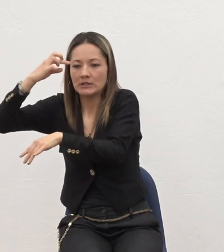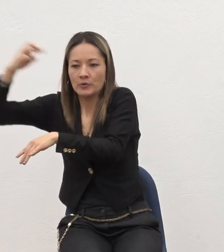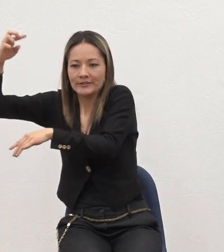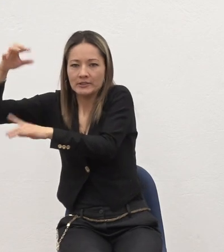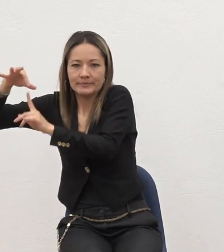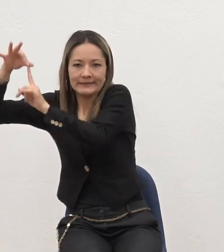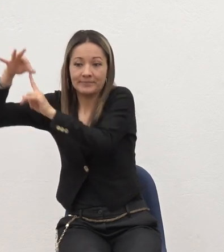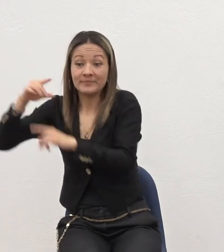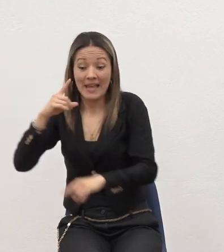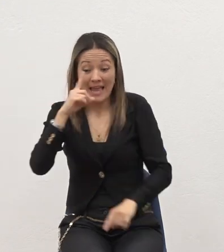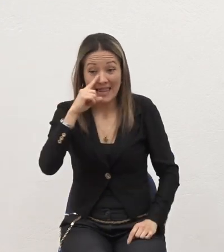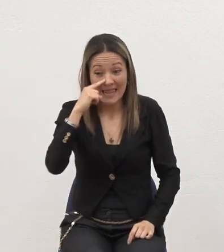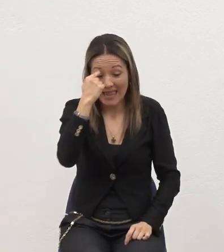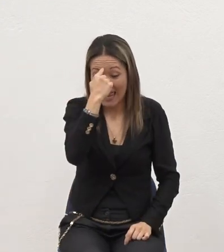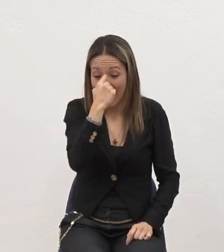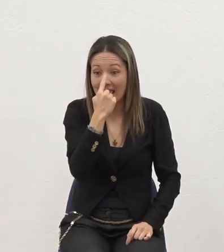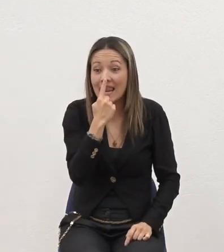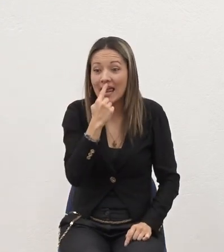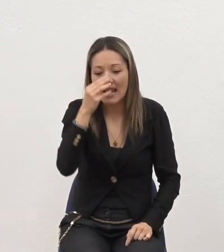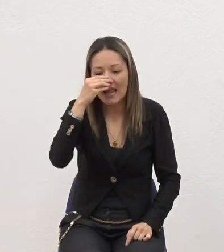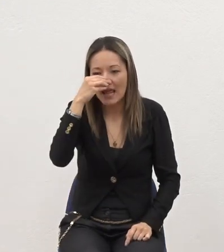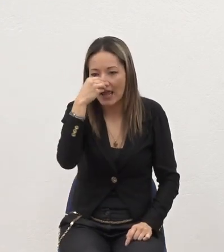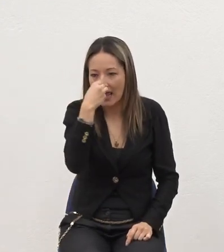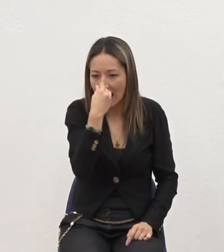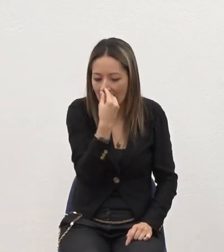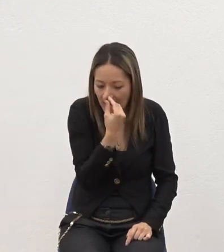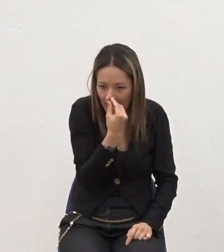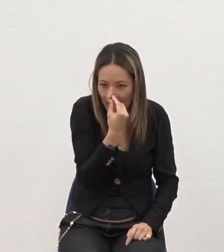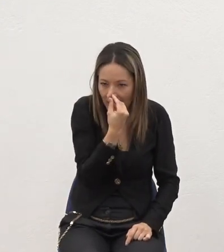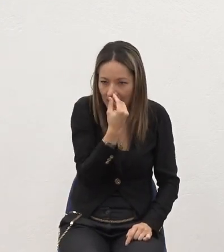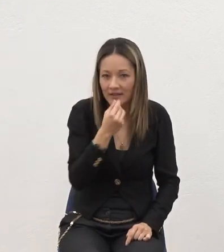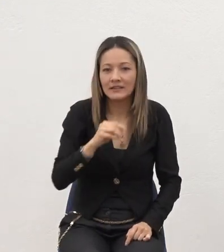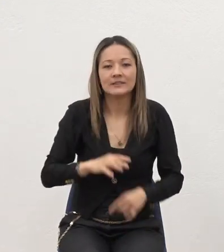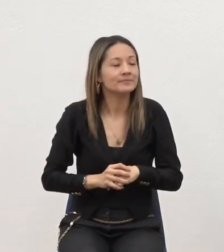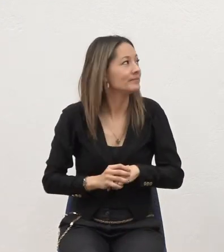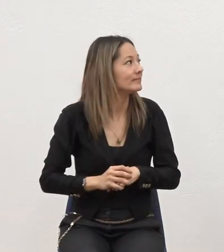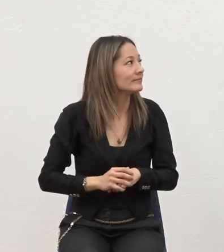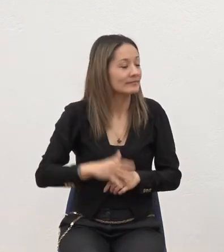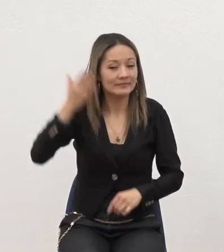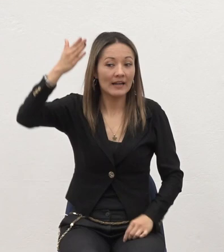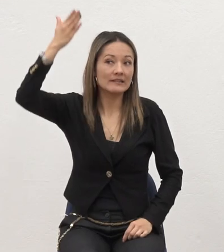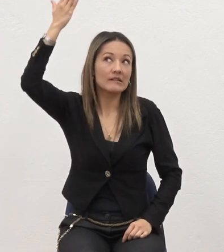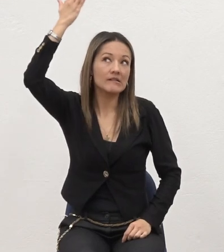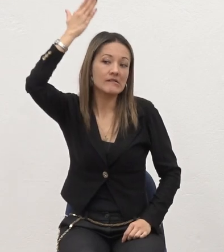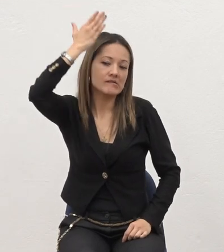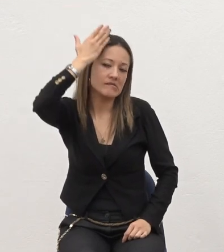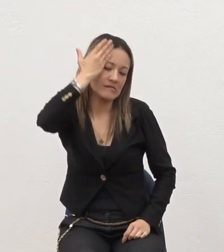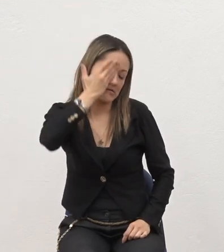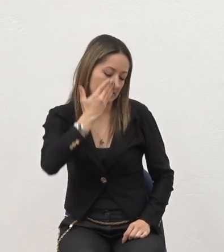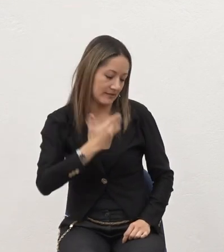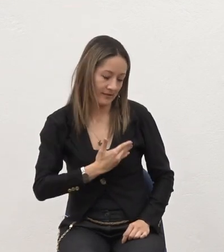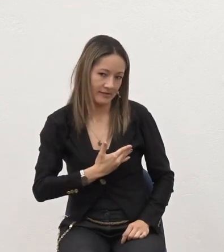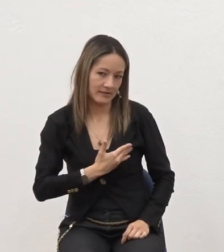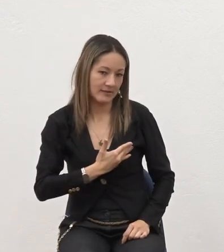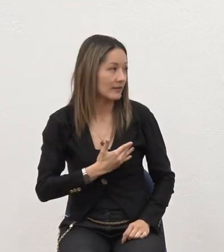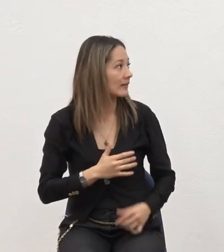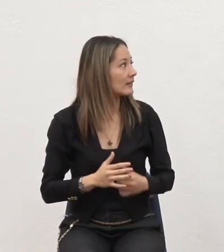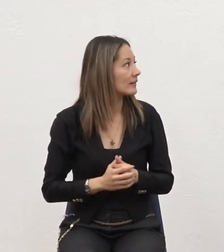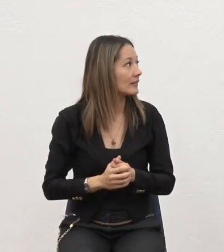nariz Toda esa parte Era de un milímetro Pero como la cortada Fue de arriba hacia abajo Entonces la irrigación sanguínea Viene con